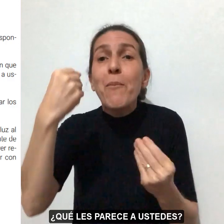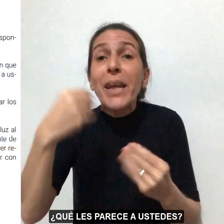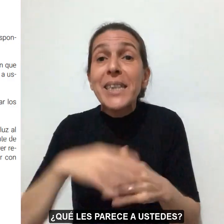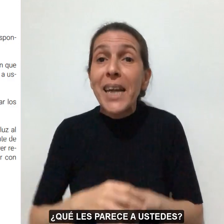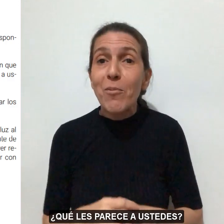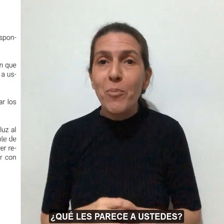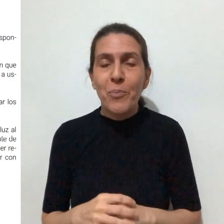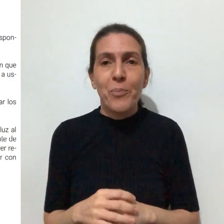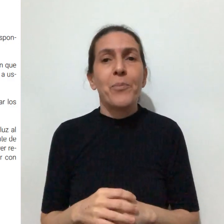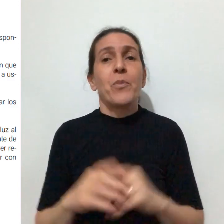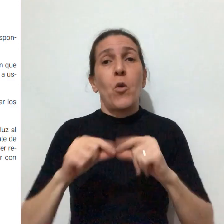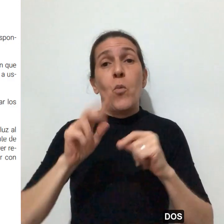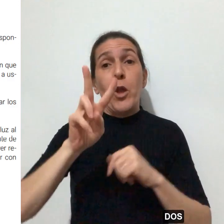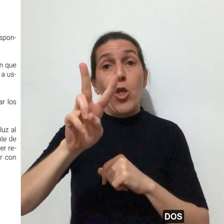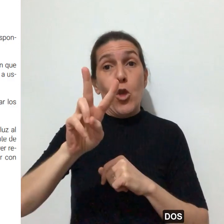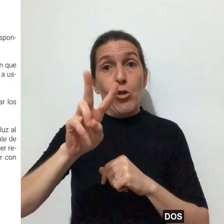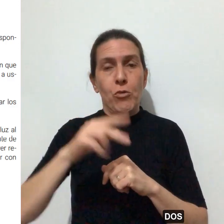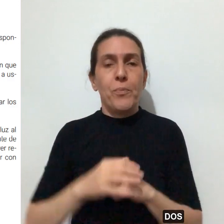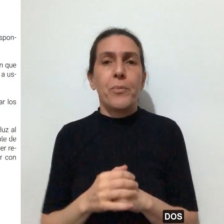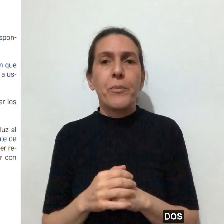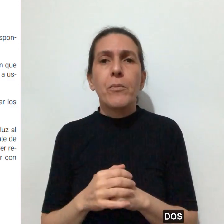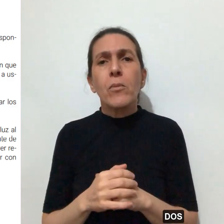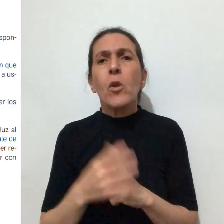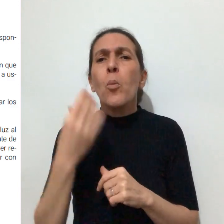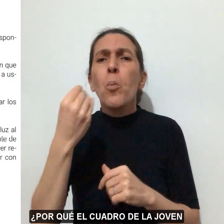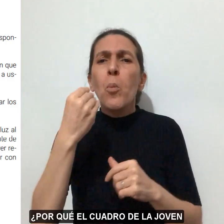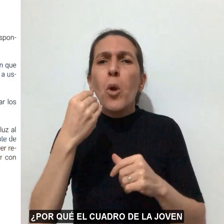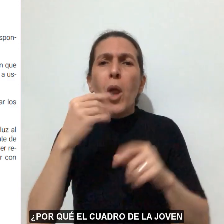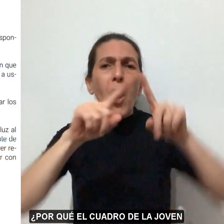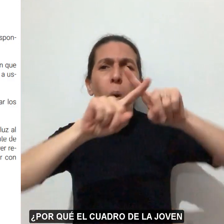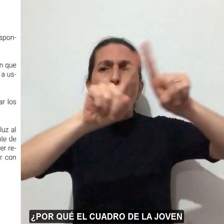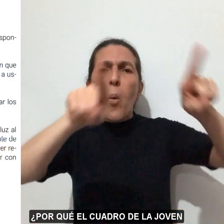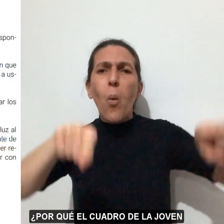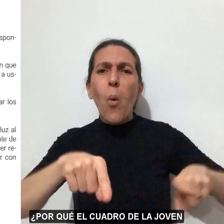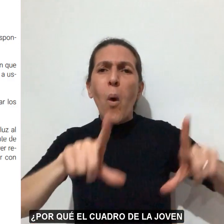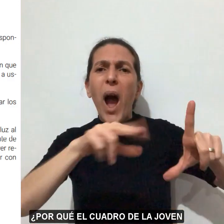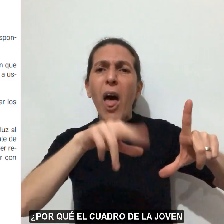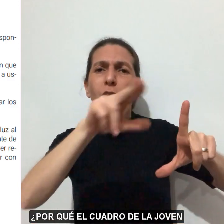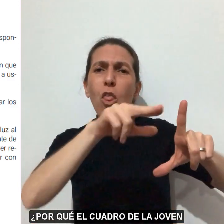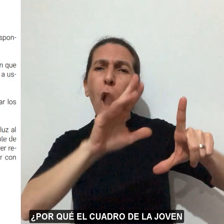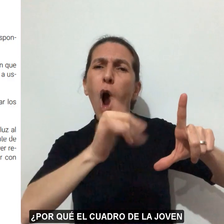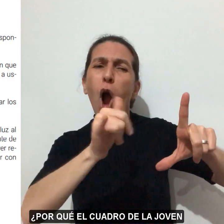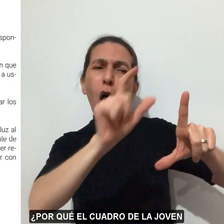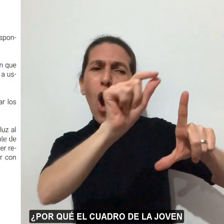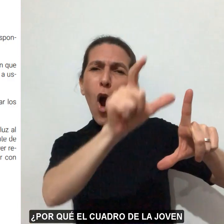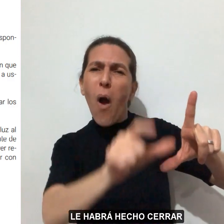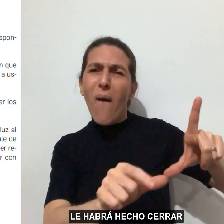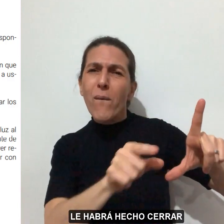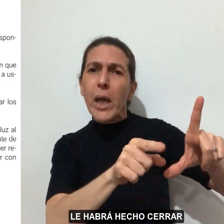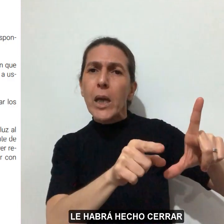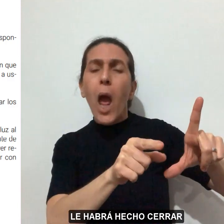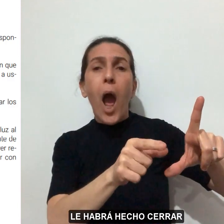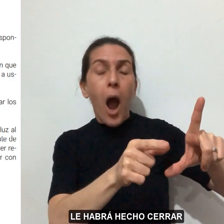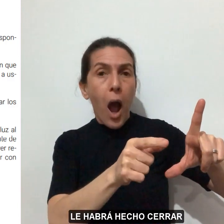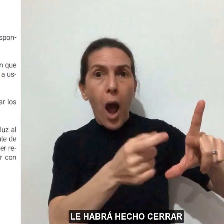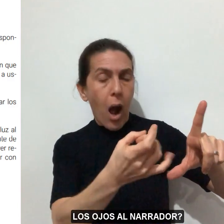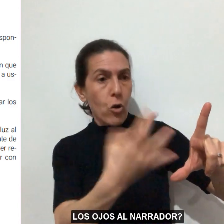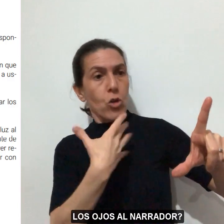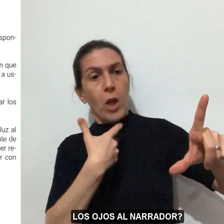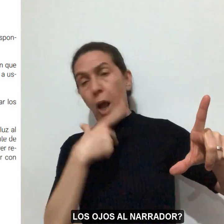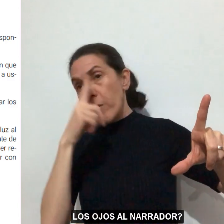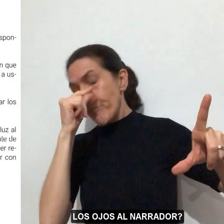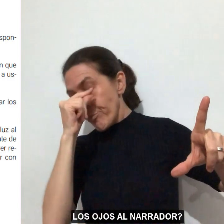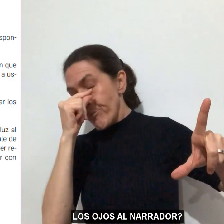parece a ustedes? 2. ¿Por qué el cuadro de la joven le habrá hecho